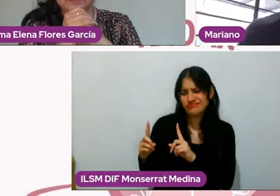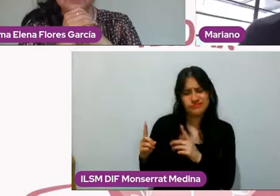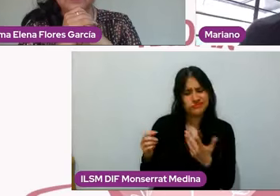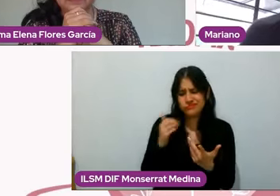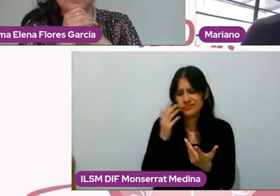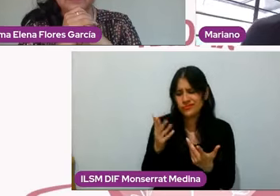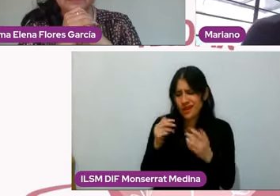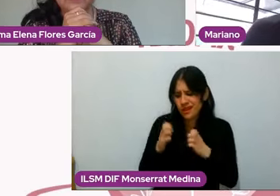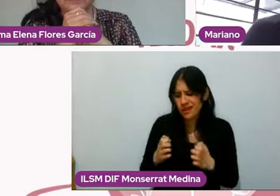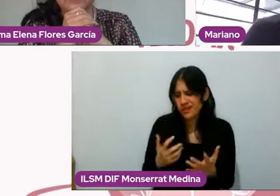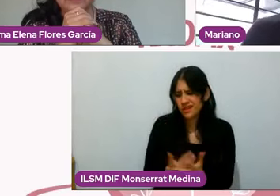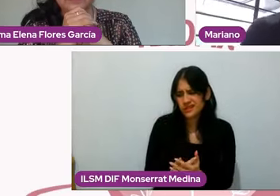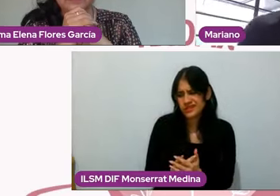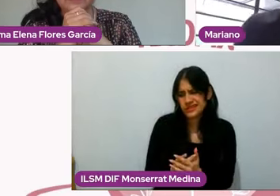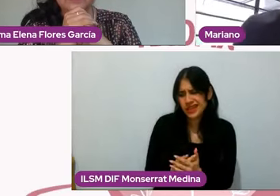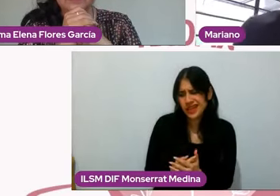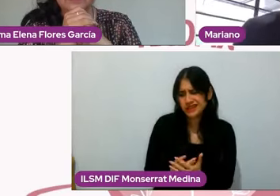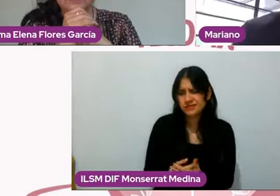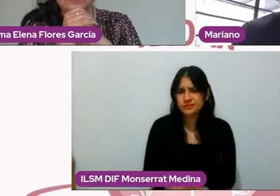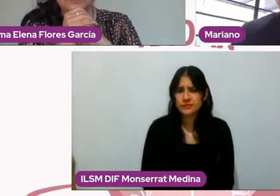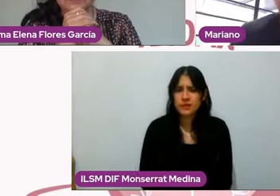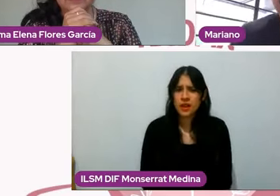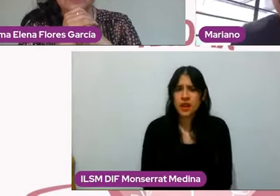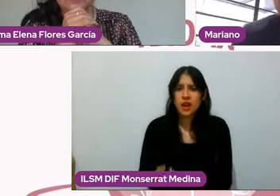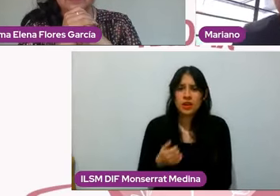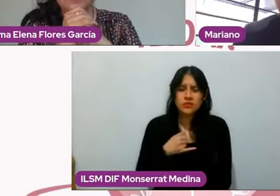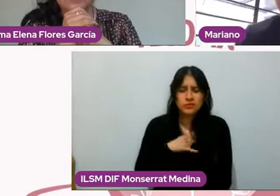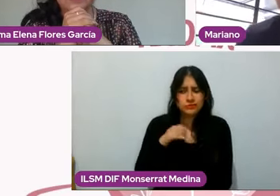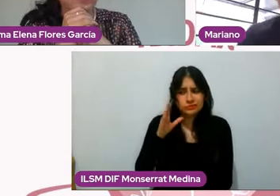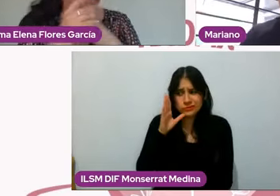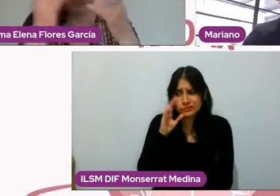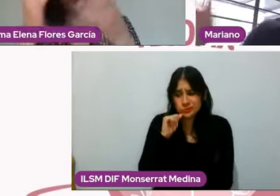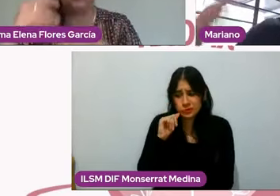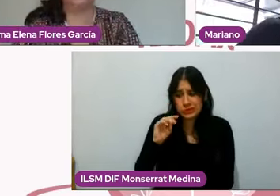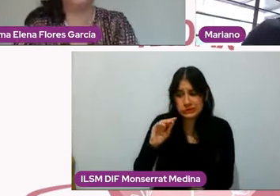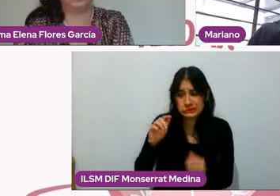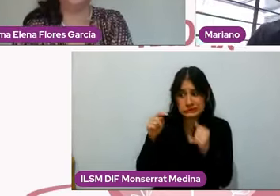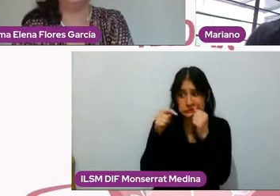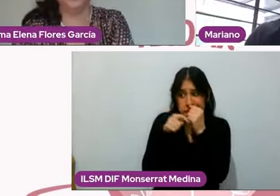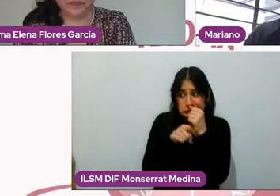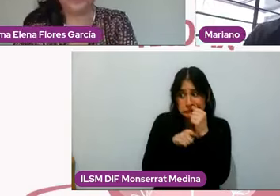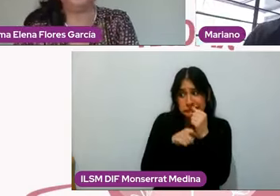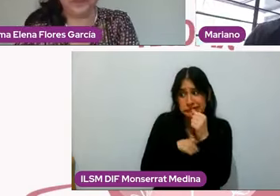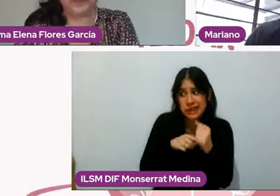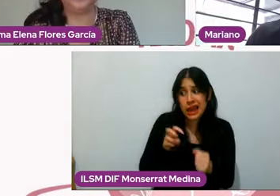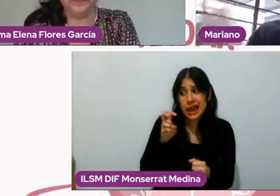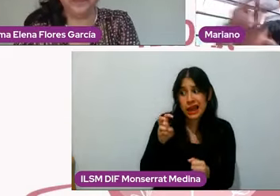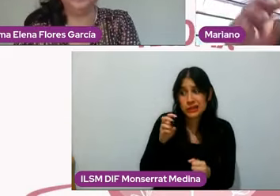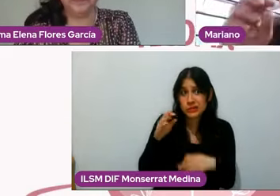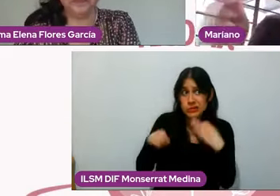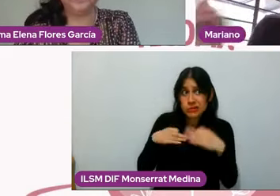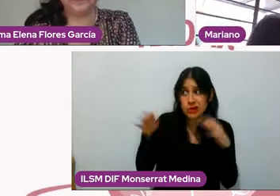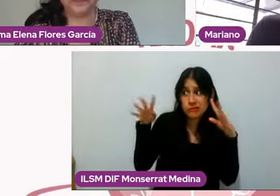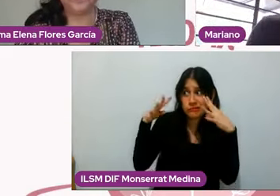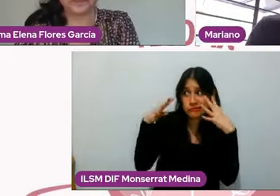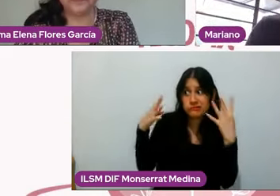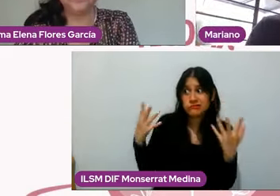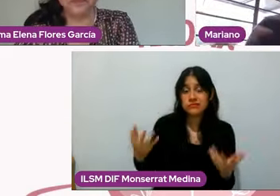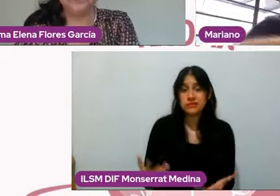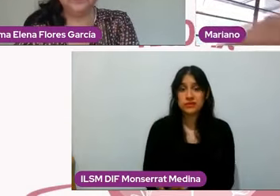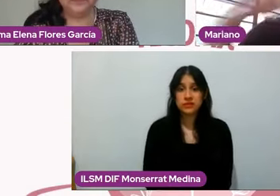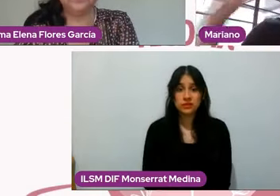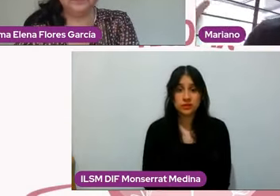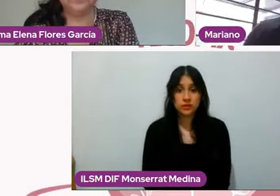ese vínculo, no se lo voy a poder esconder, se va a notar y en ese notarse